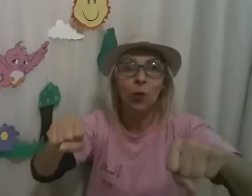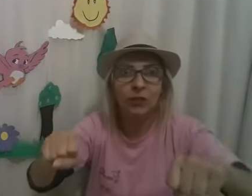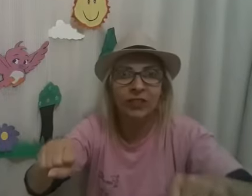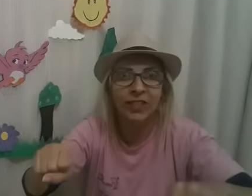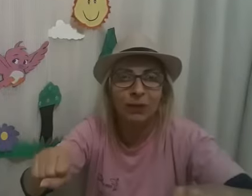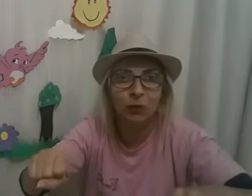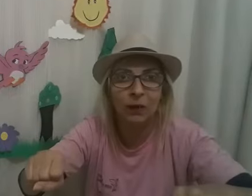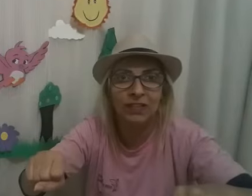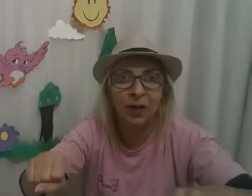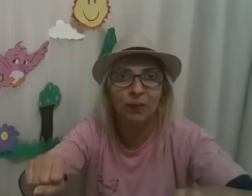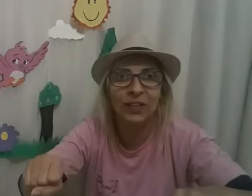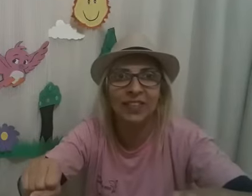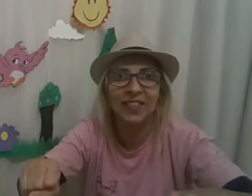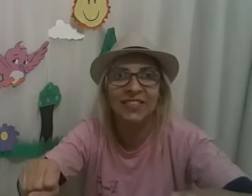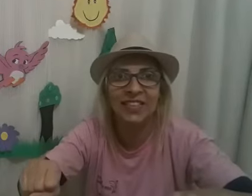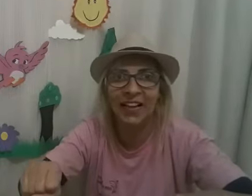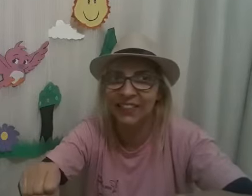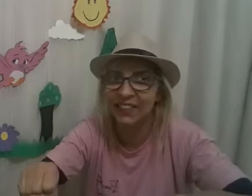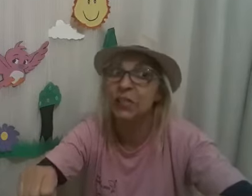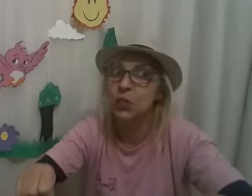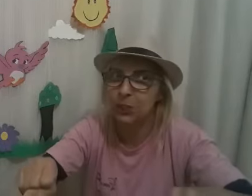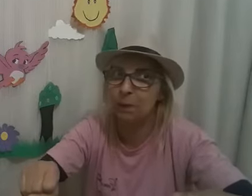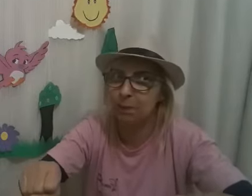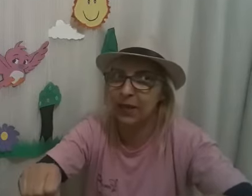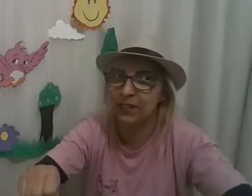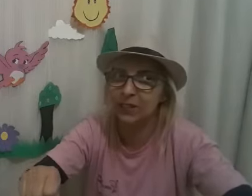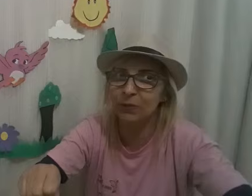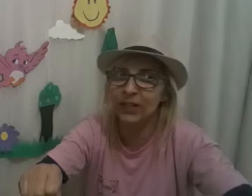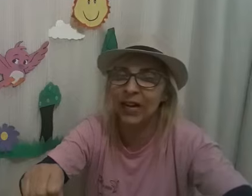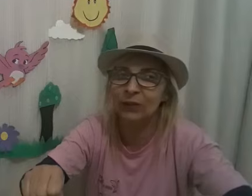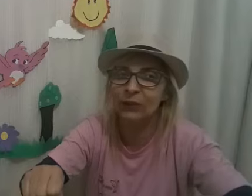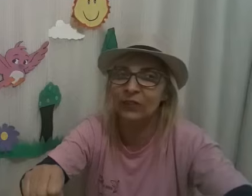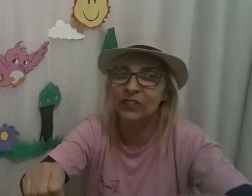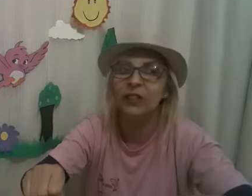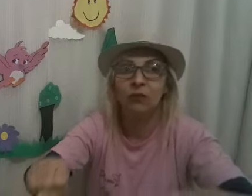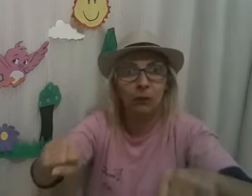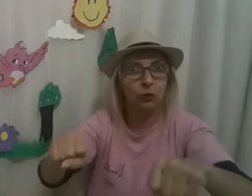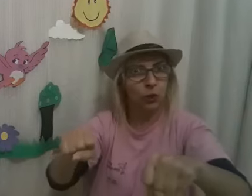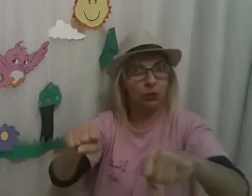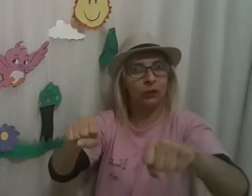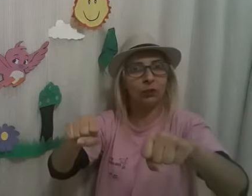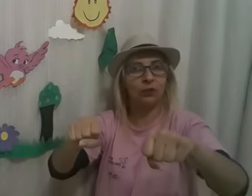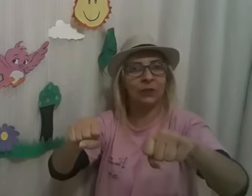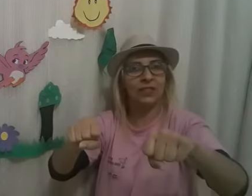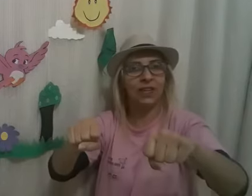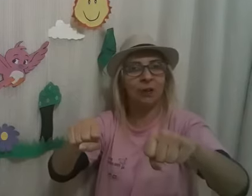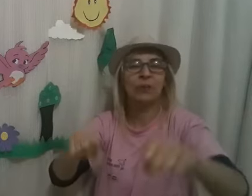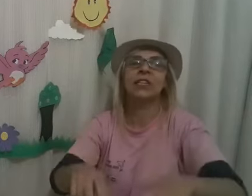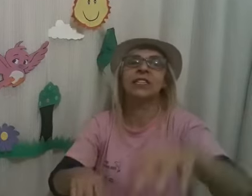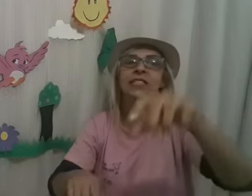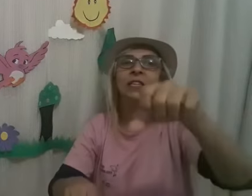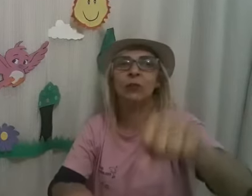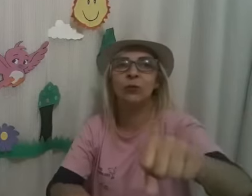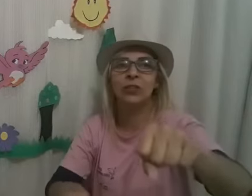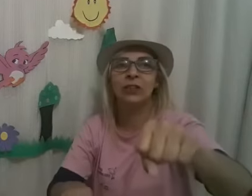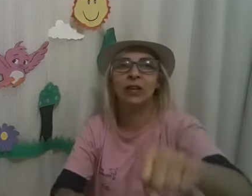Conseguimos passar por essa estrada de pedras e buracos. Vamos continuando o nosso passeio? Segure na